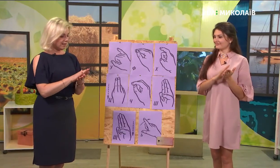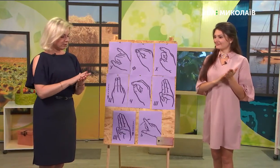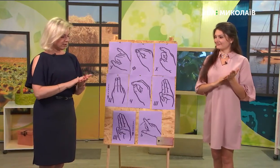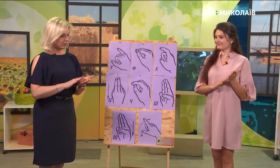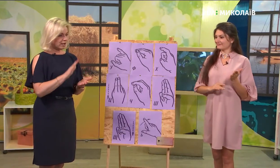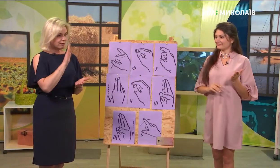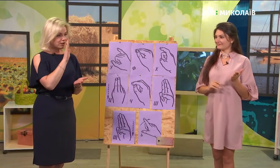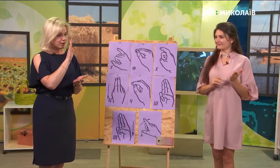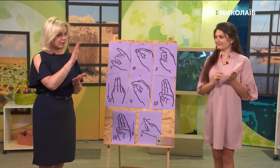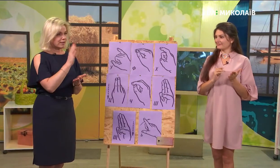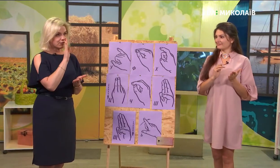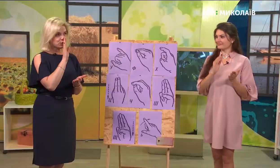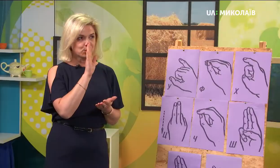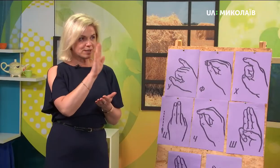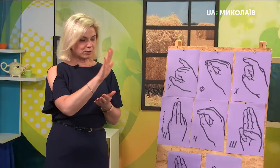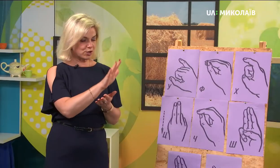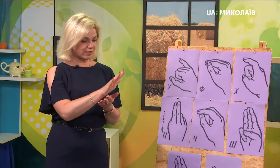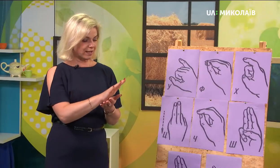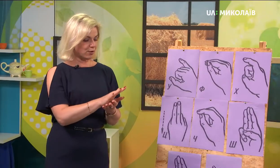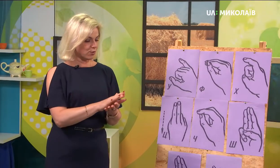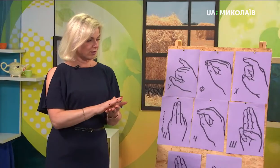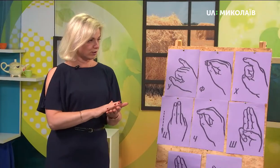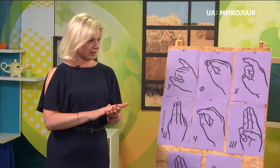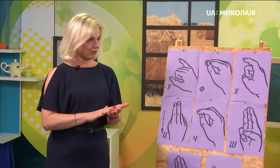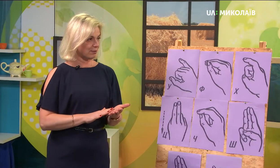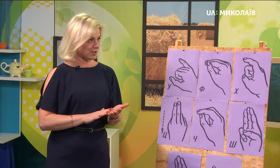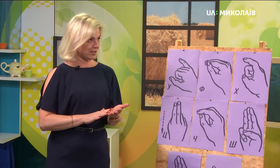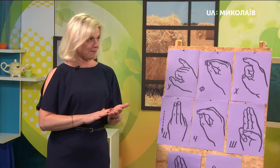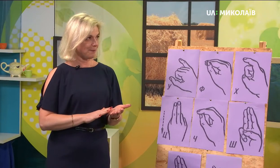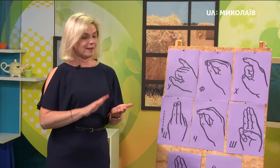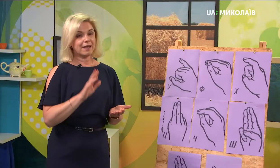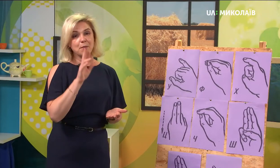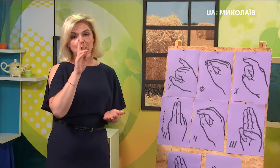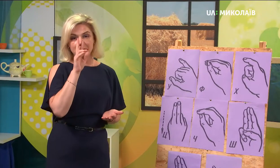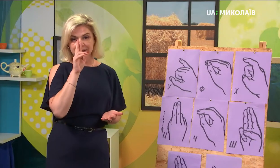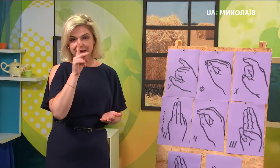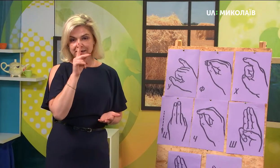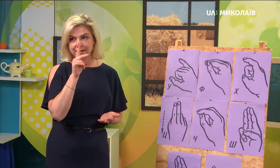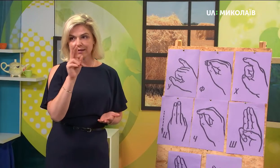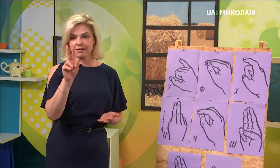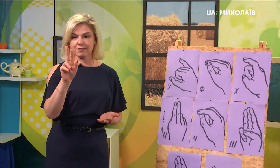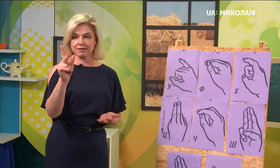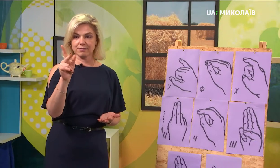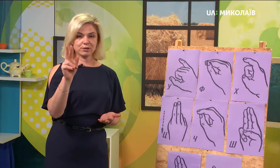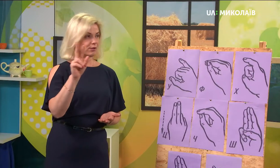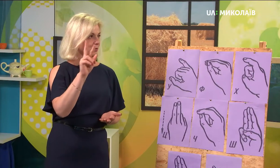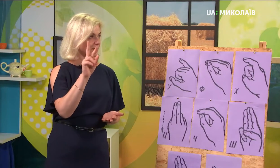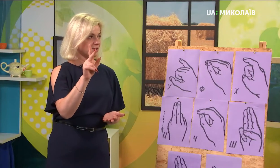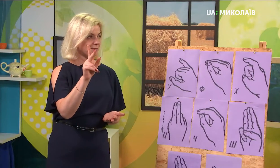І ось так, як від носа, трошки такий рух, «вибачте», «помилка», ось так пальцями,